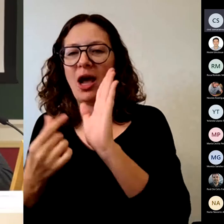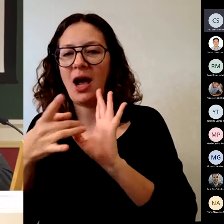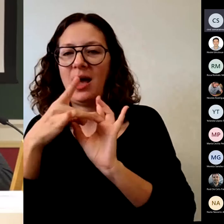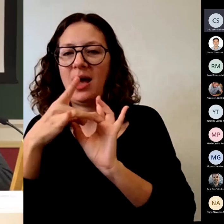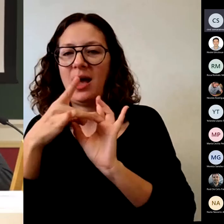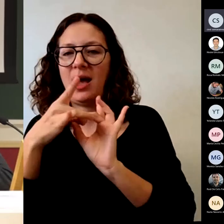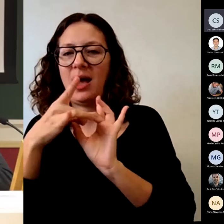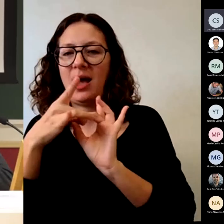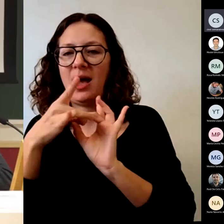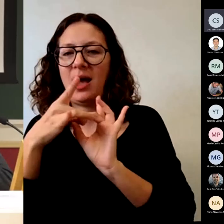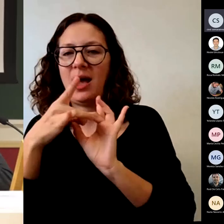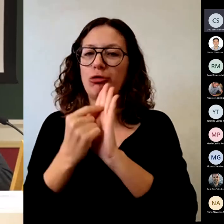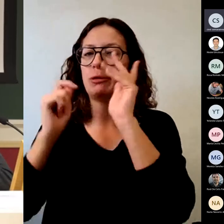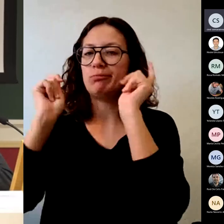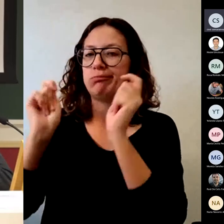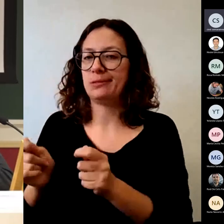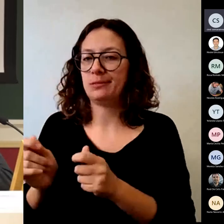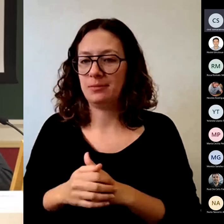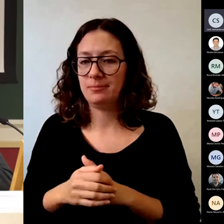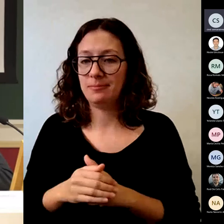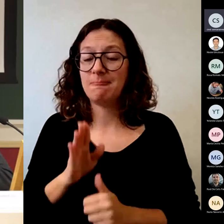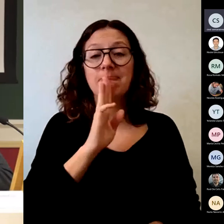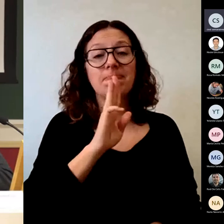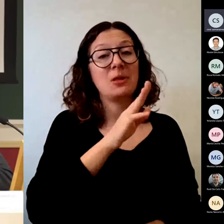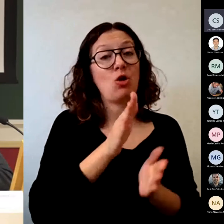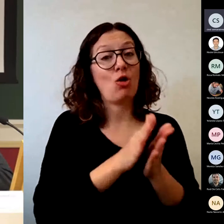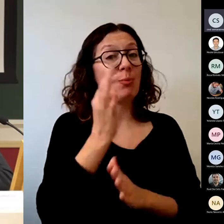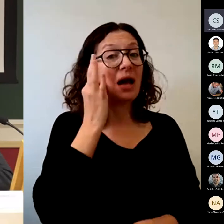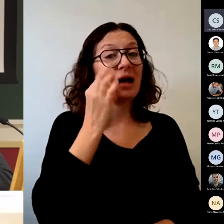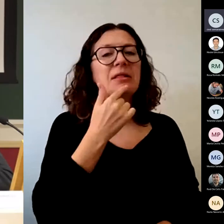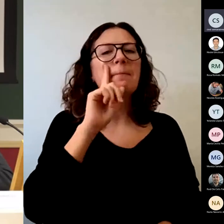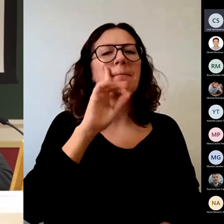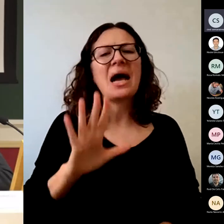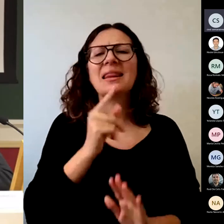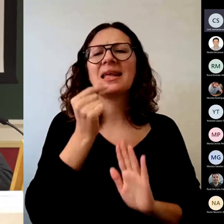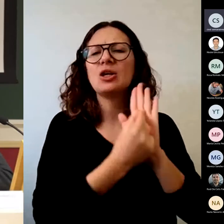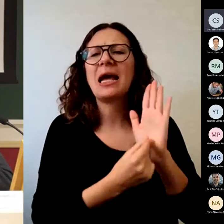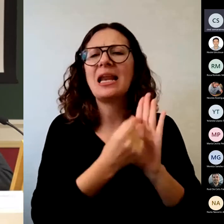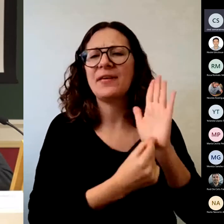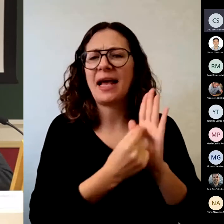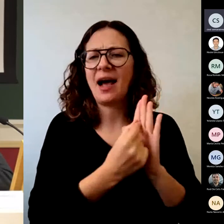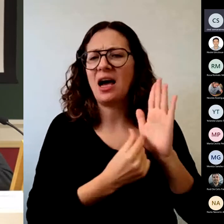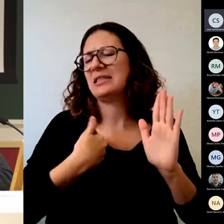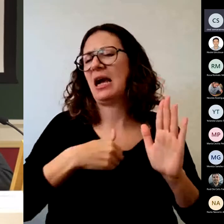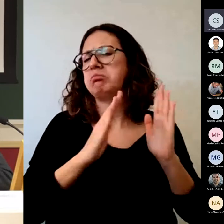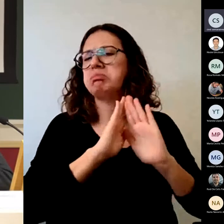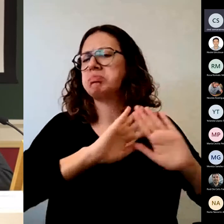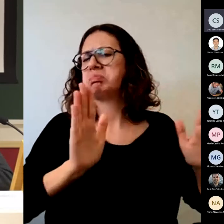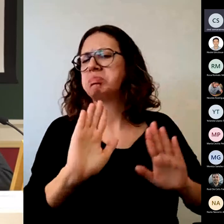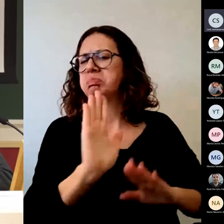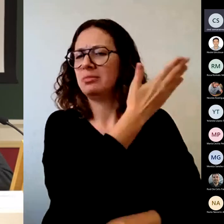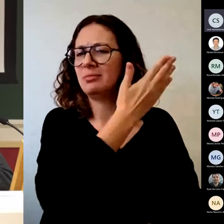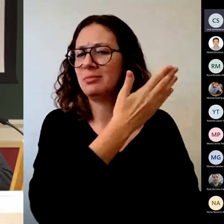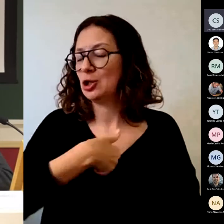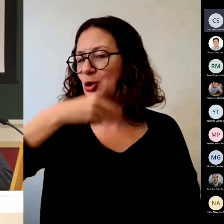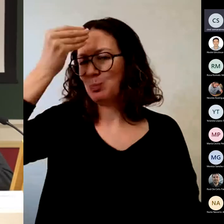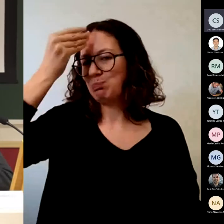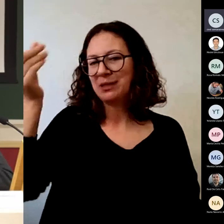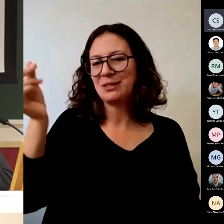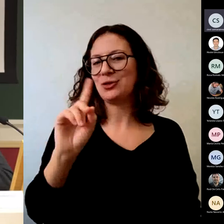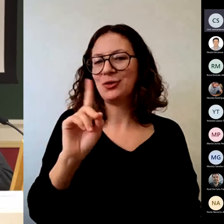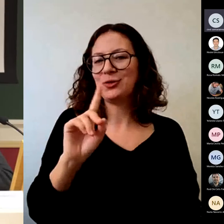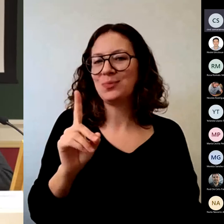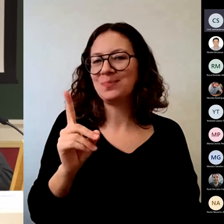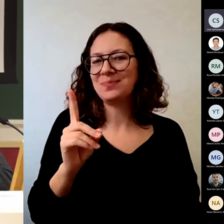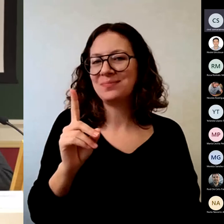lo hemos superado y yo creo que todavía no. Creo que todavía no. Evaluar muchas veces es el control.